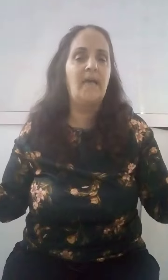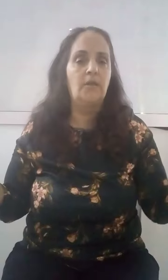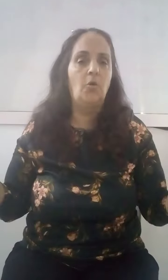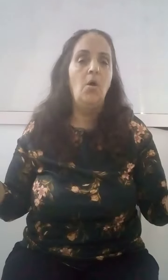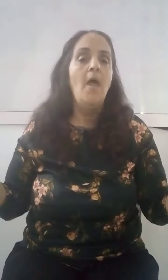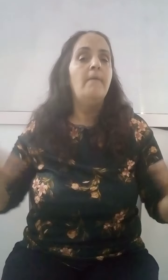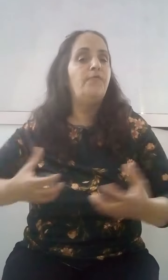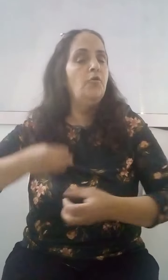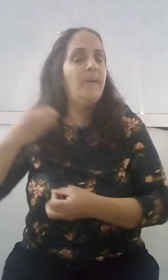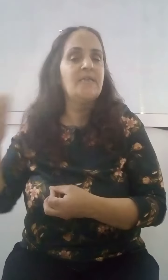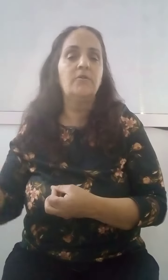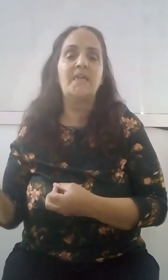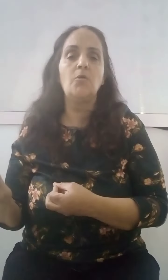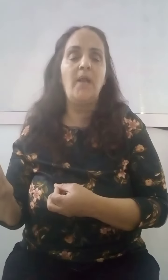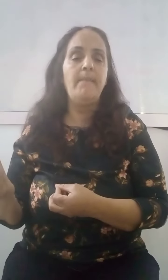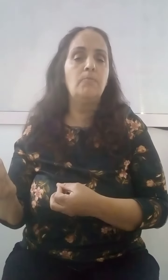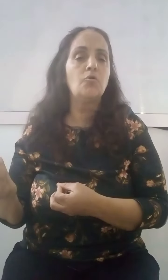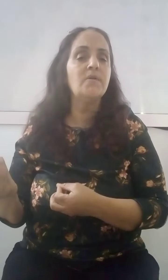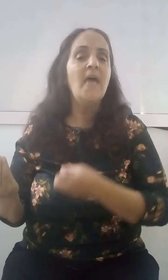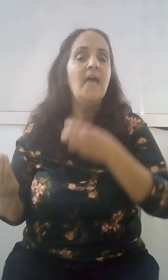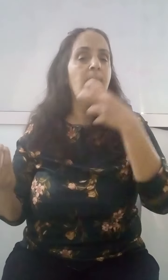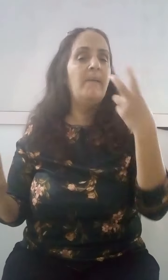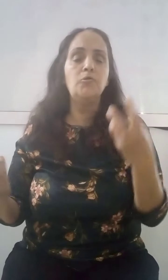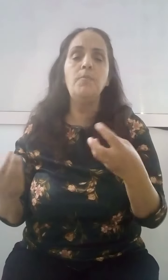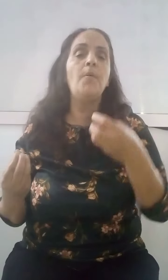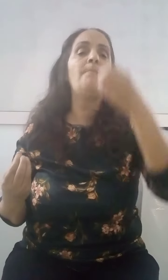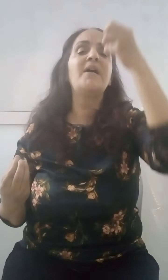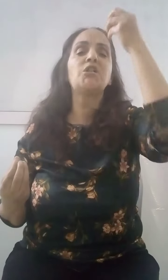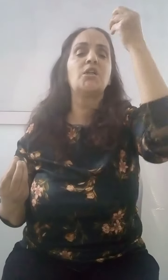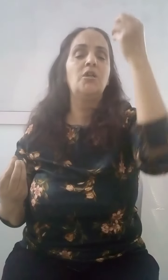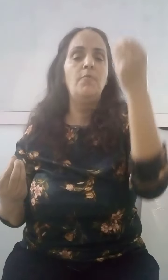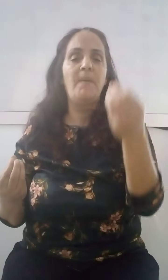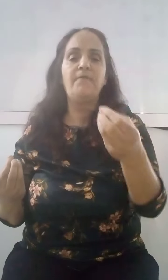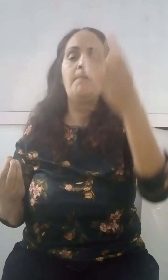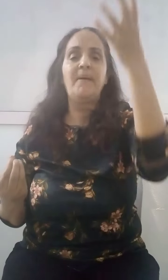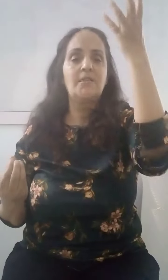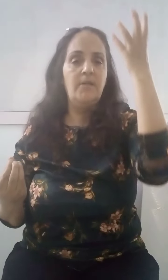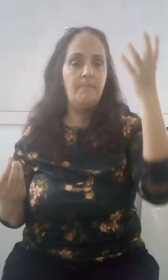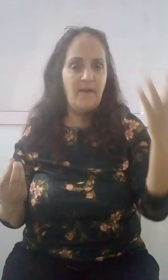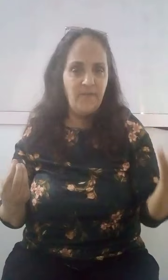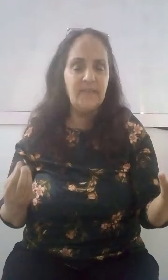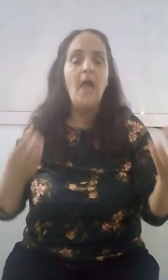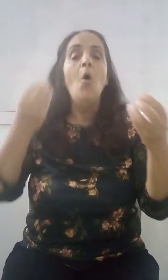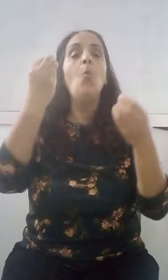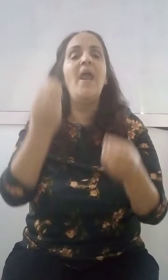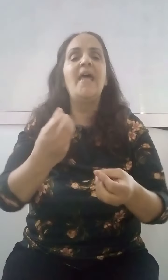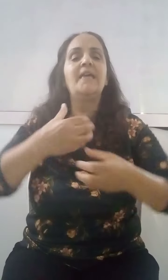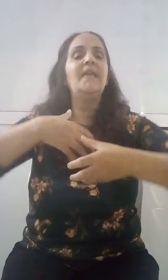الناس وليس